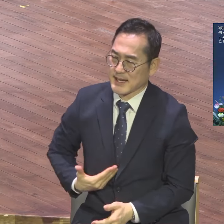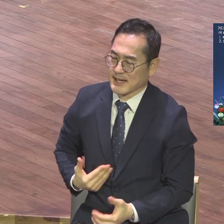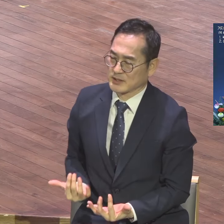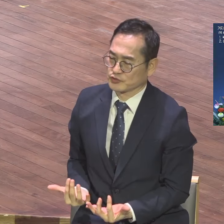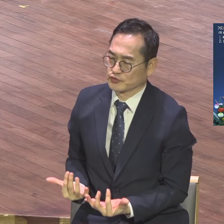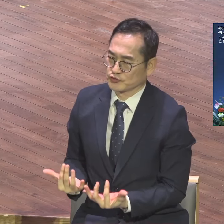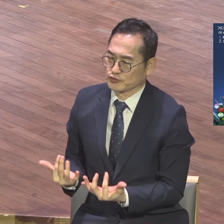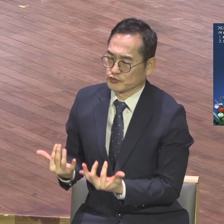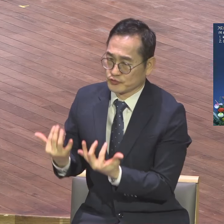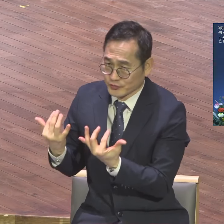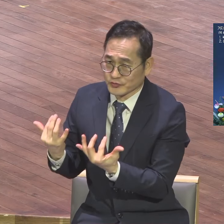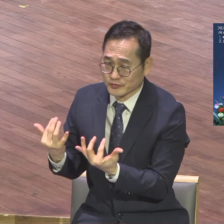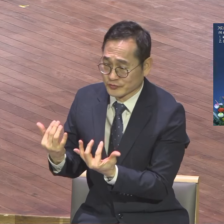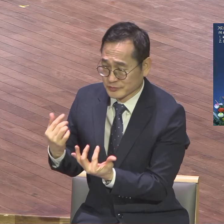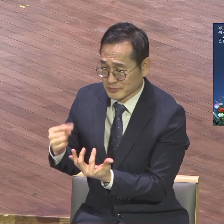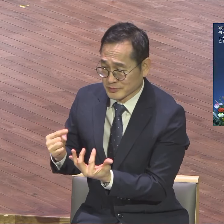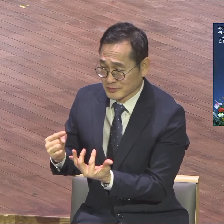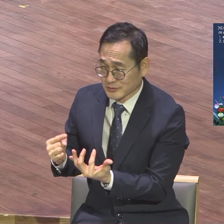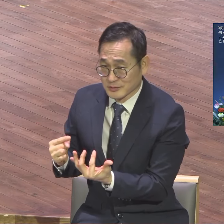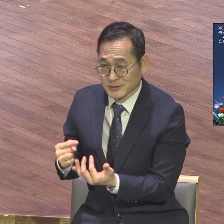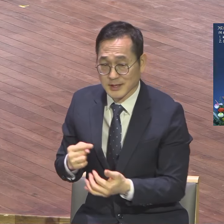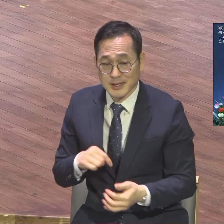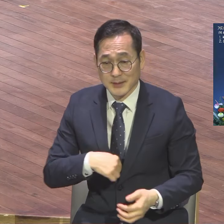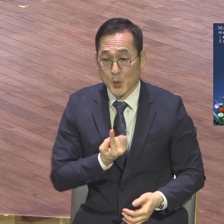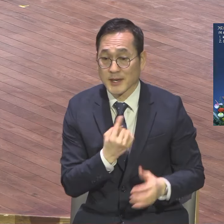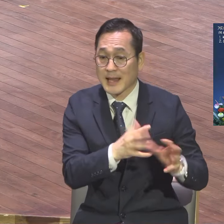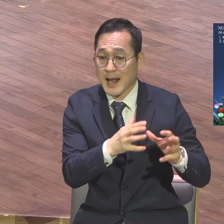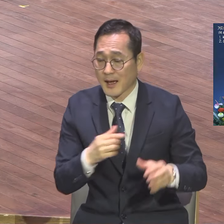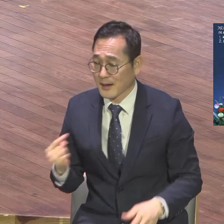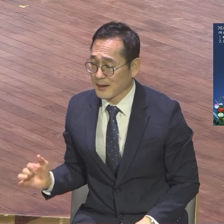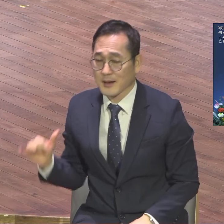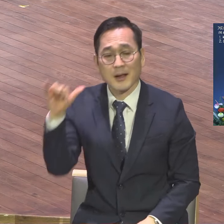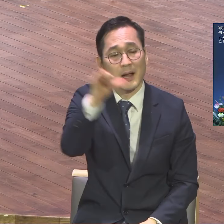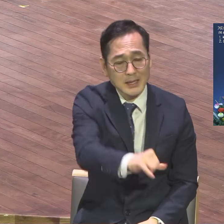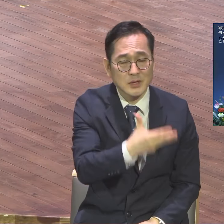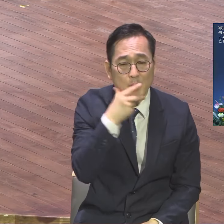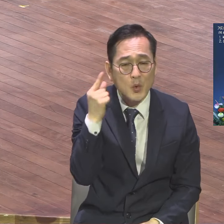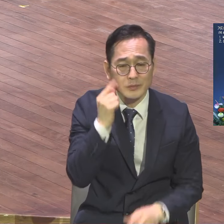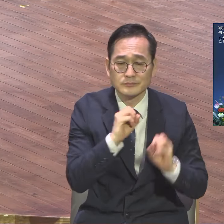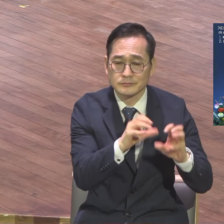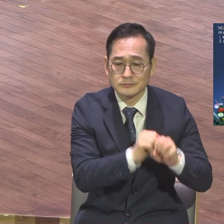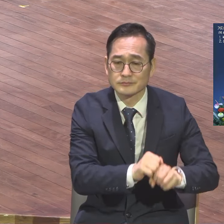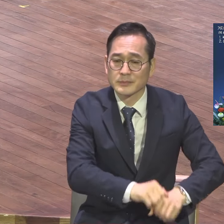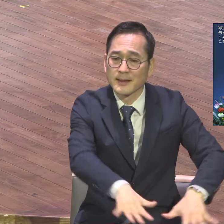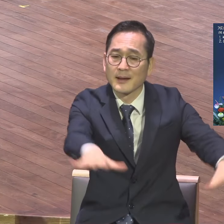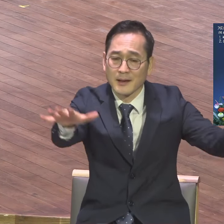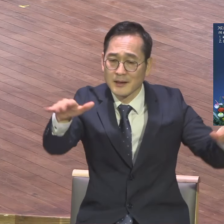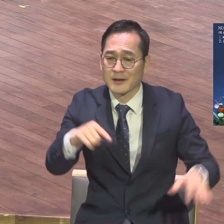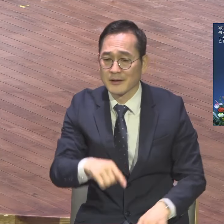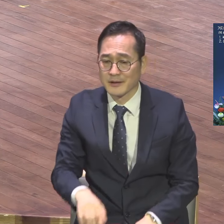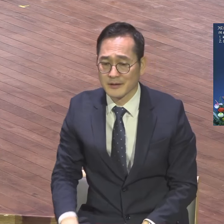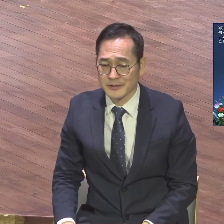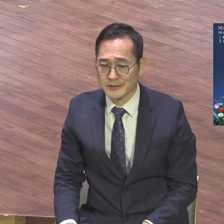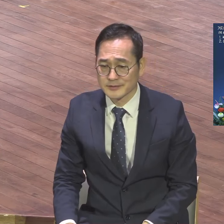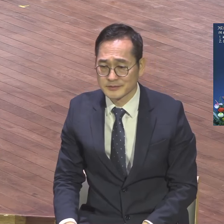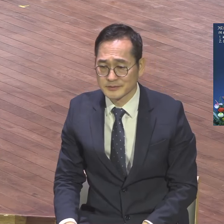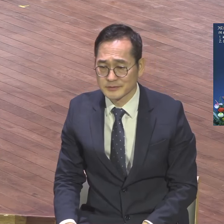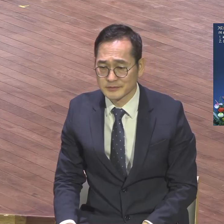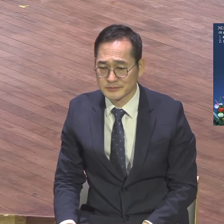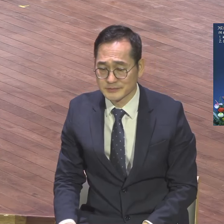우리 후대인 랩런트가 살아나고 이삼실 치유 서밋으로 살아날 수 있는 아이들의 뜰 오늘 뭐 들어보니까